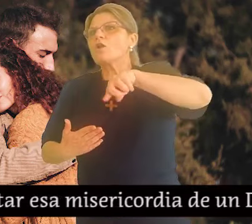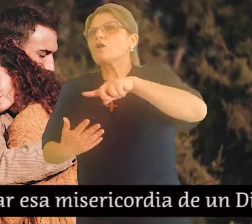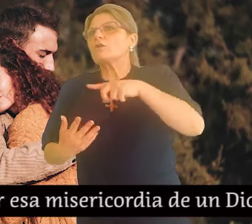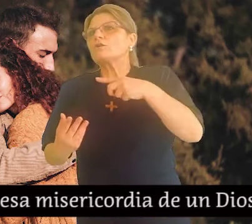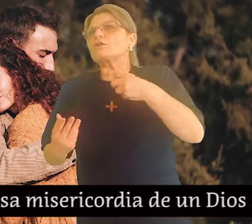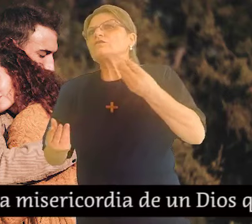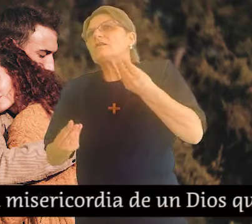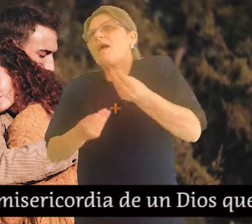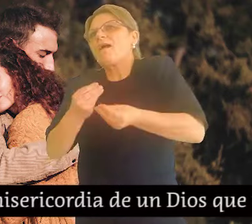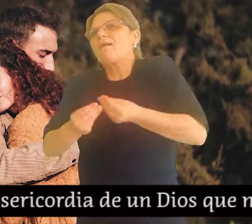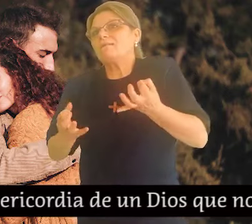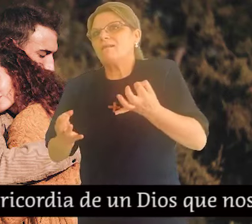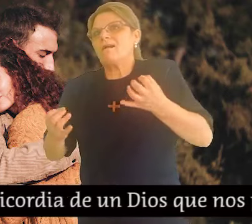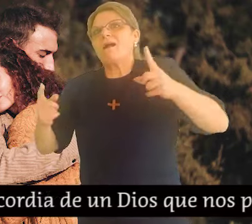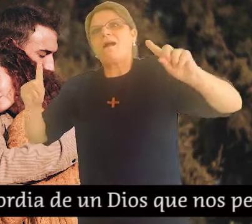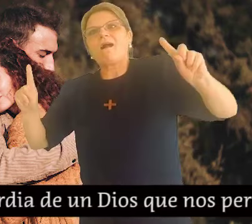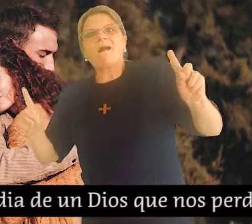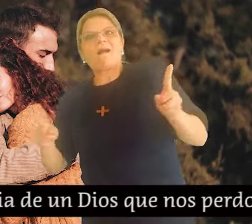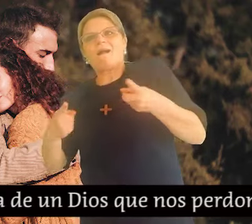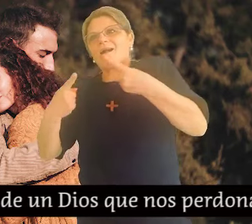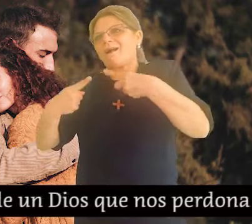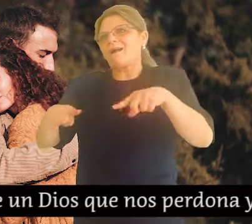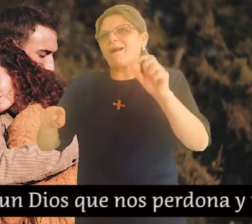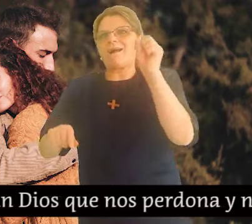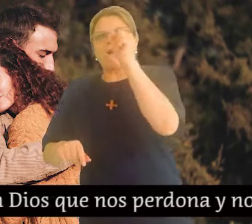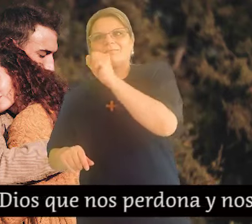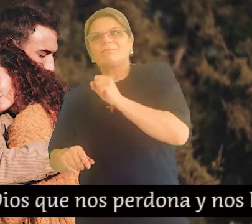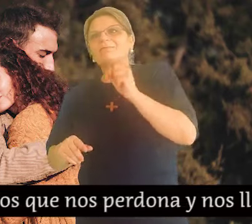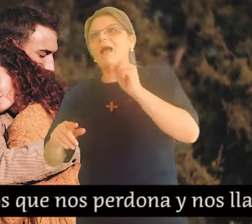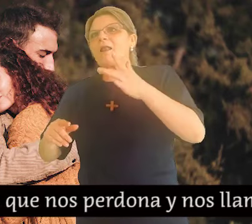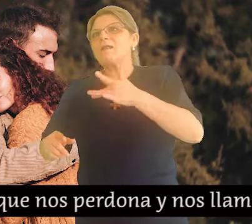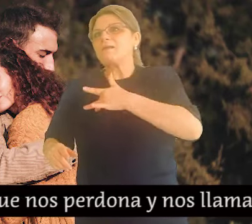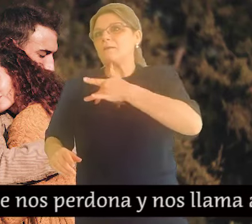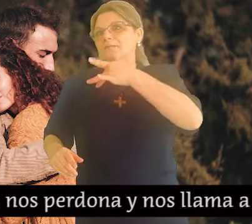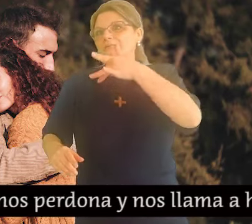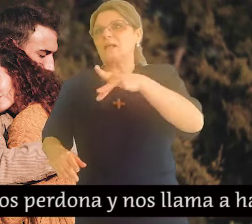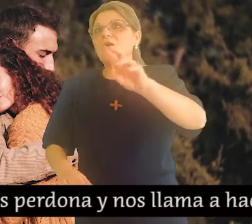nos perdona y nos llama a hacer a nosotros lo mismo.